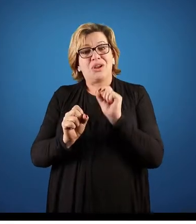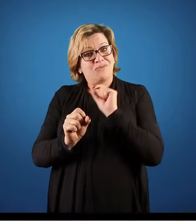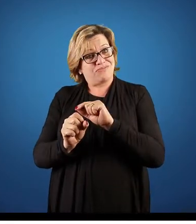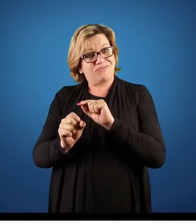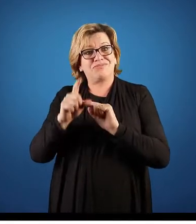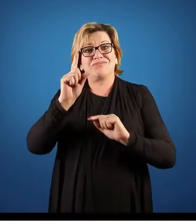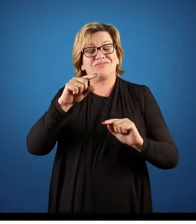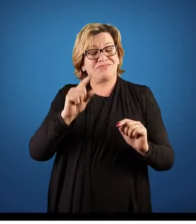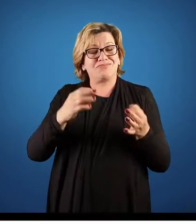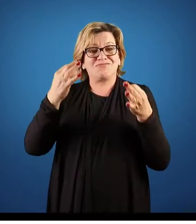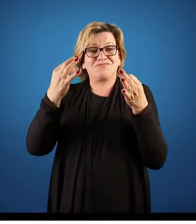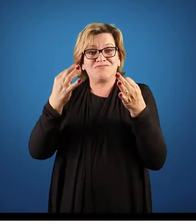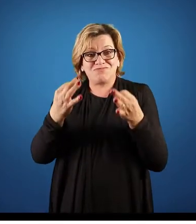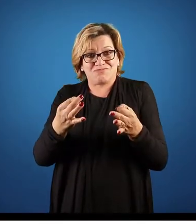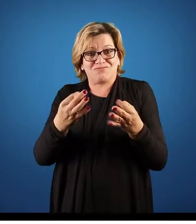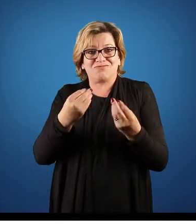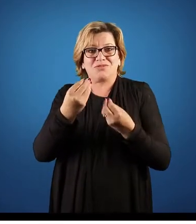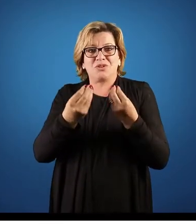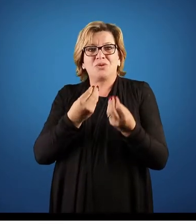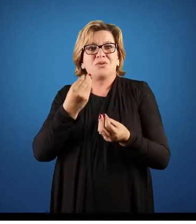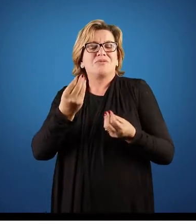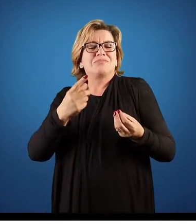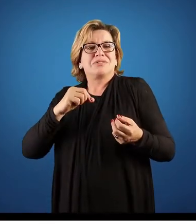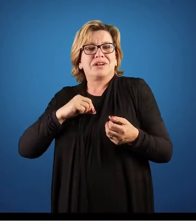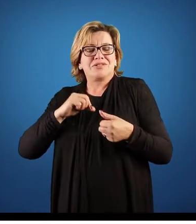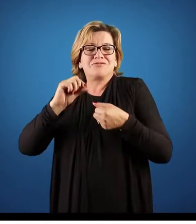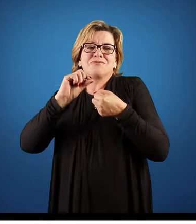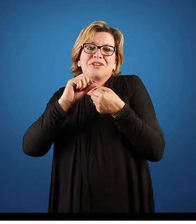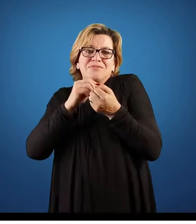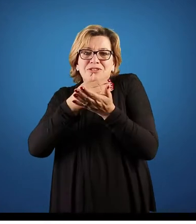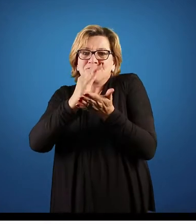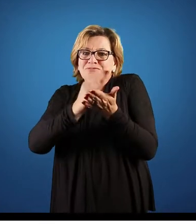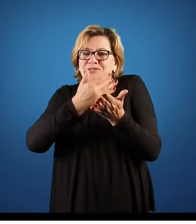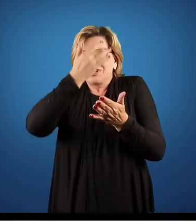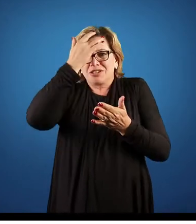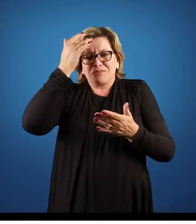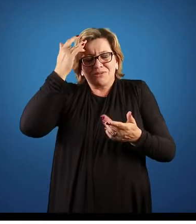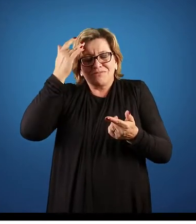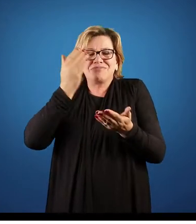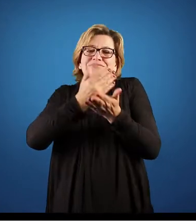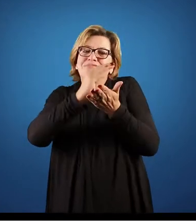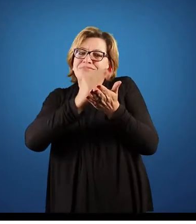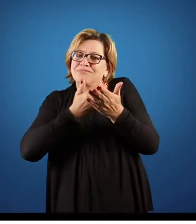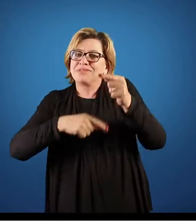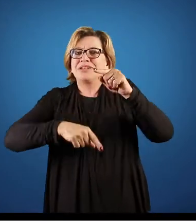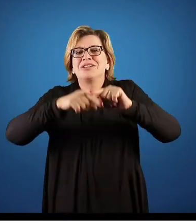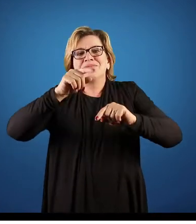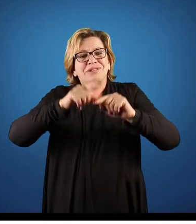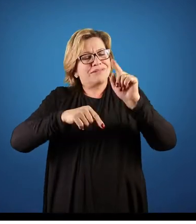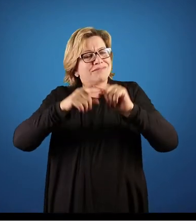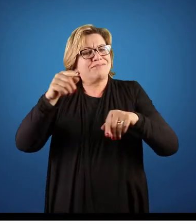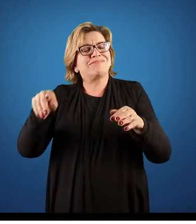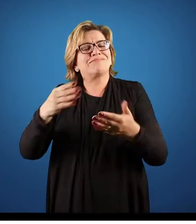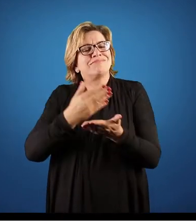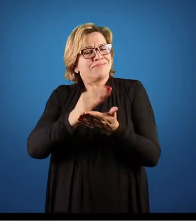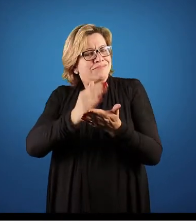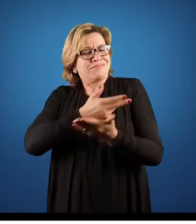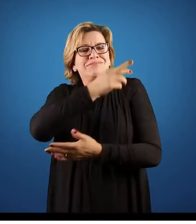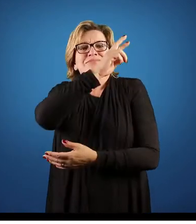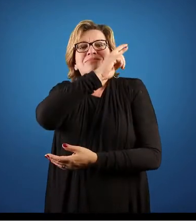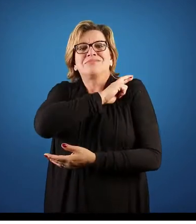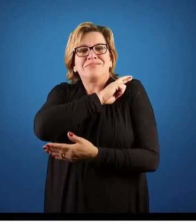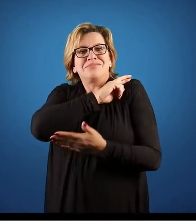justamente como que eu faço para distribuir as pessoas, os equipamentos, as diversas funções dentro da